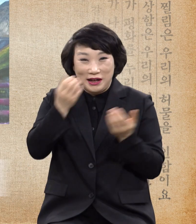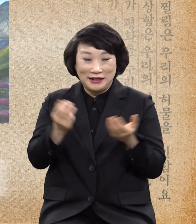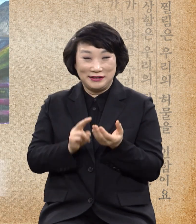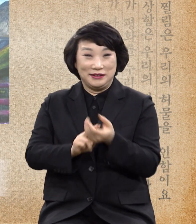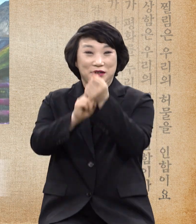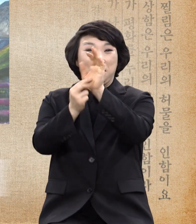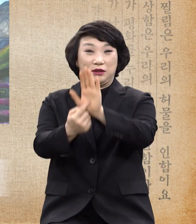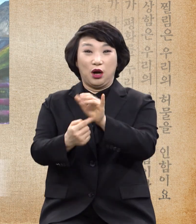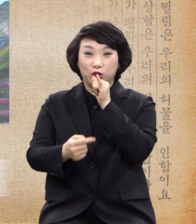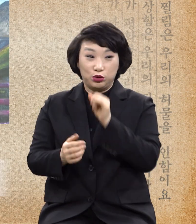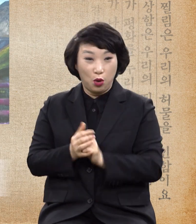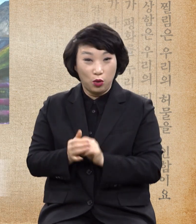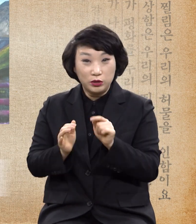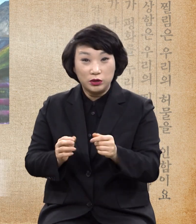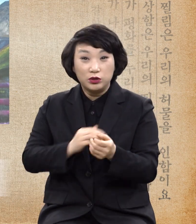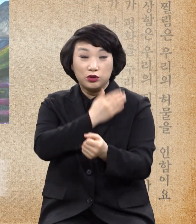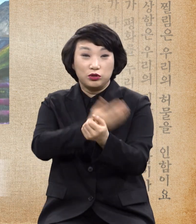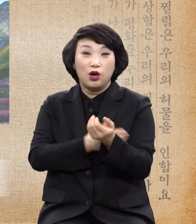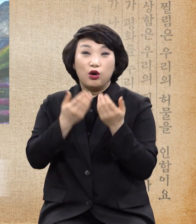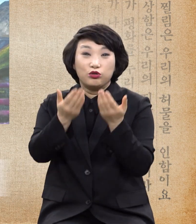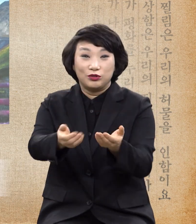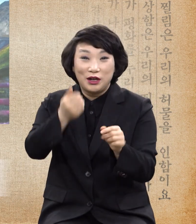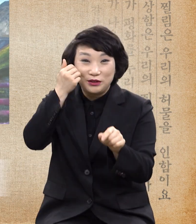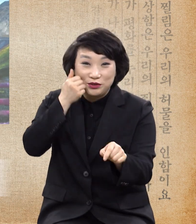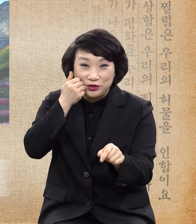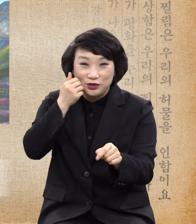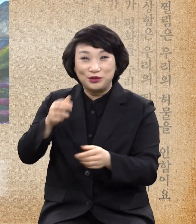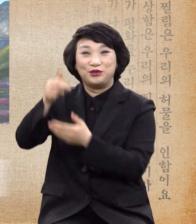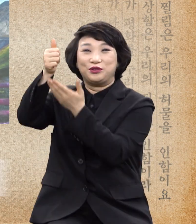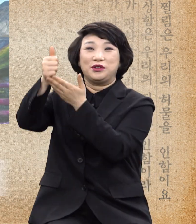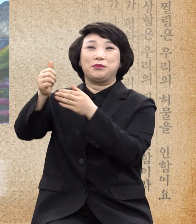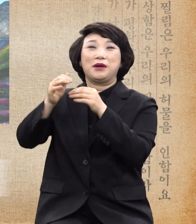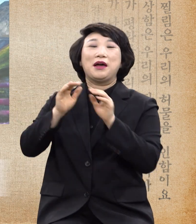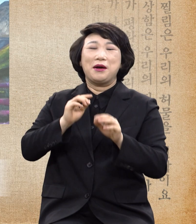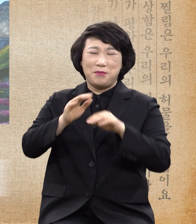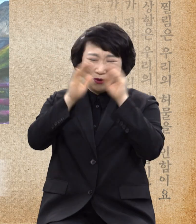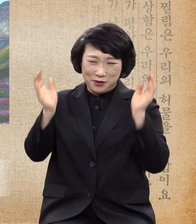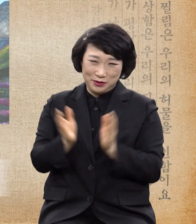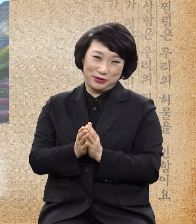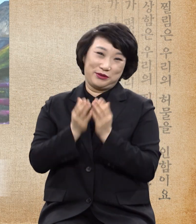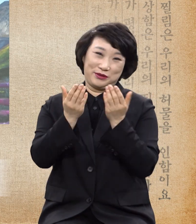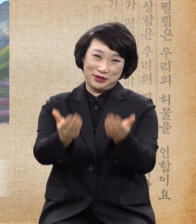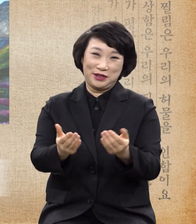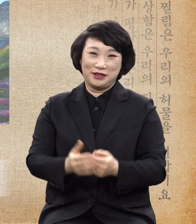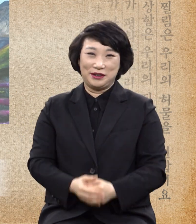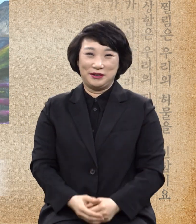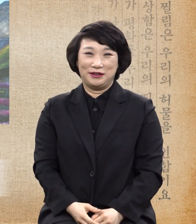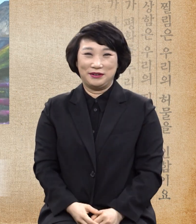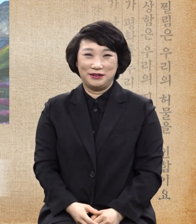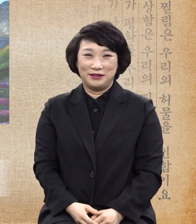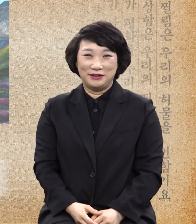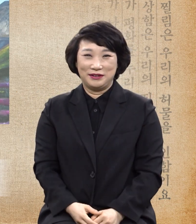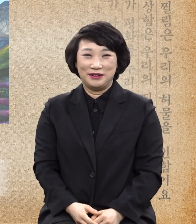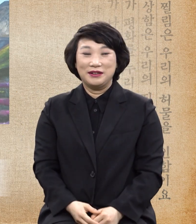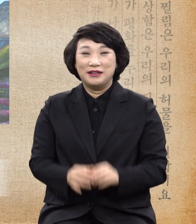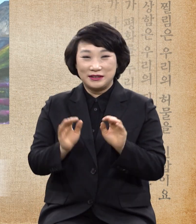이 능력을 누가 주셨느냐 주님이 말로 주셨다 이 말입니다 그러니 성룡이